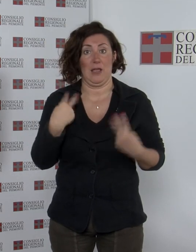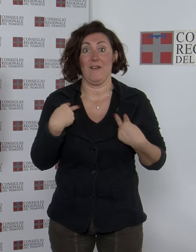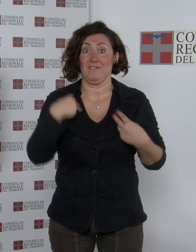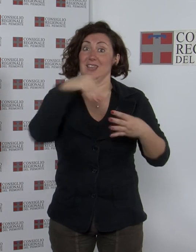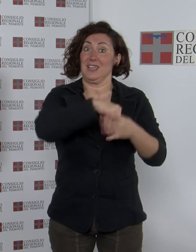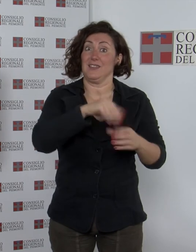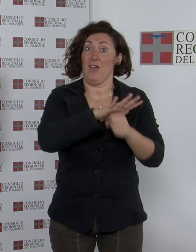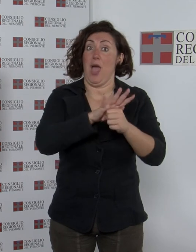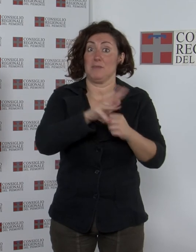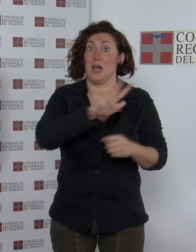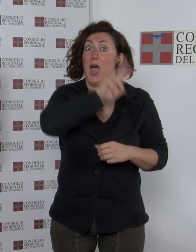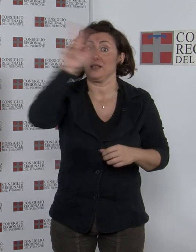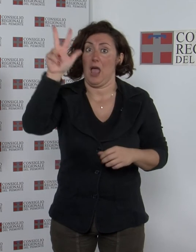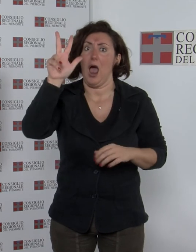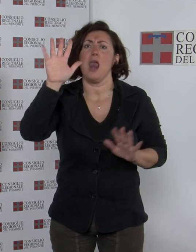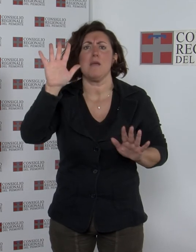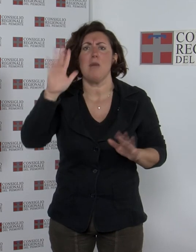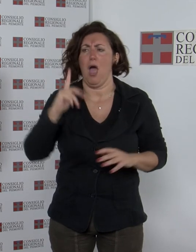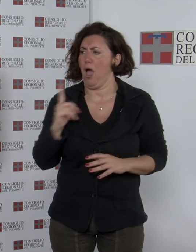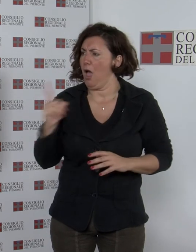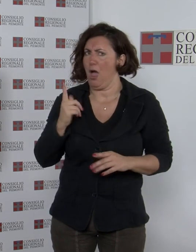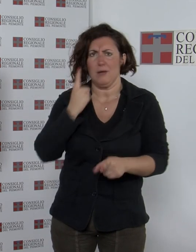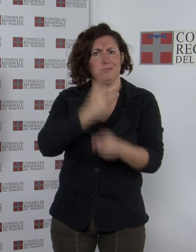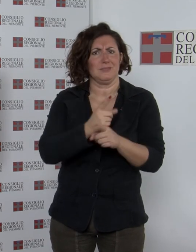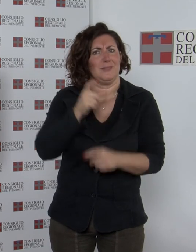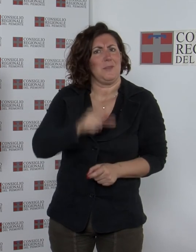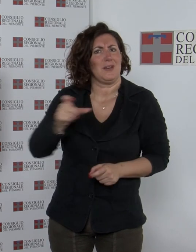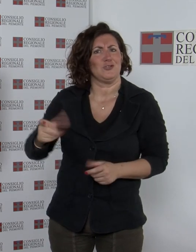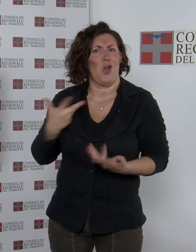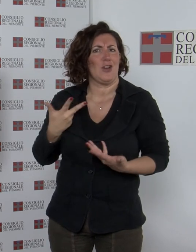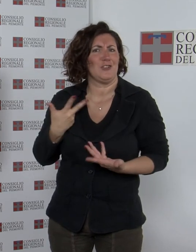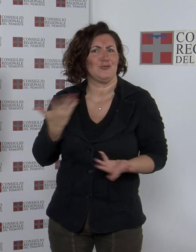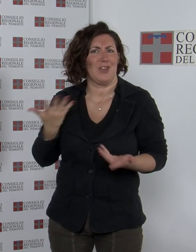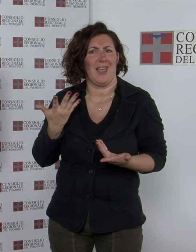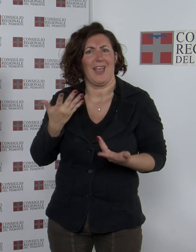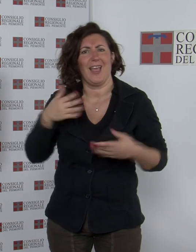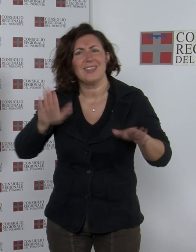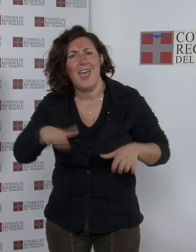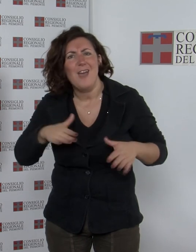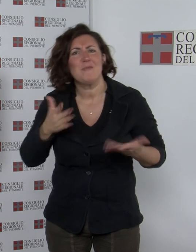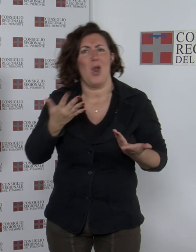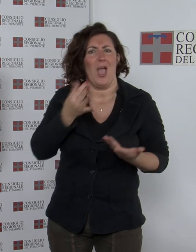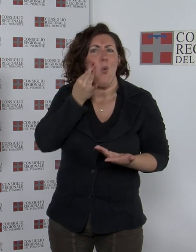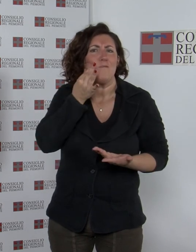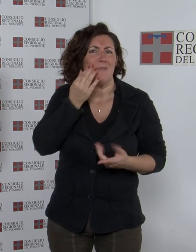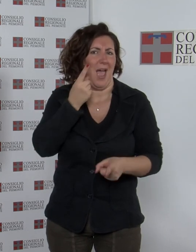reale non hanno mai dimenticato di essere due persone con le fragilità e le passioni di ogni essere umano